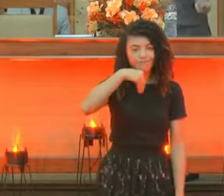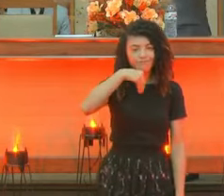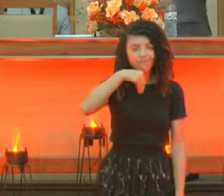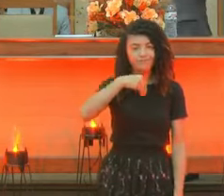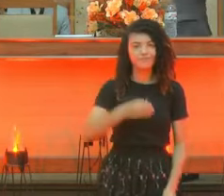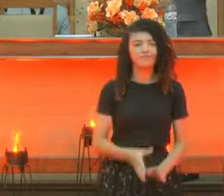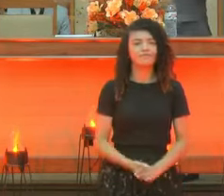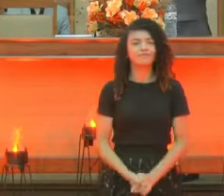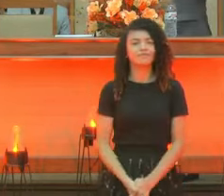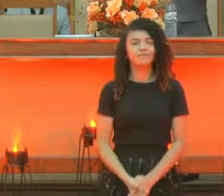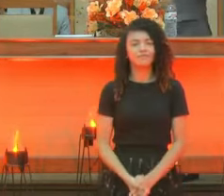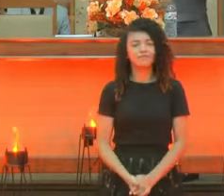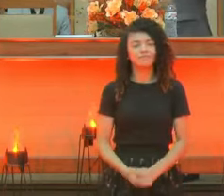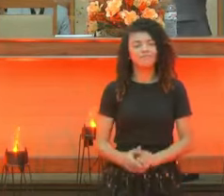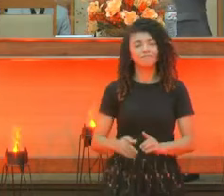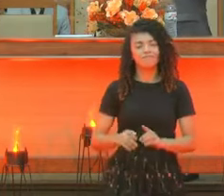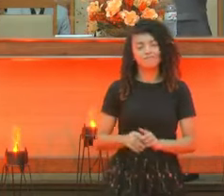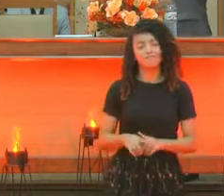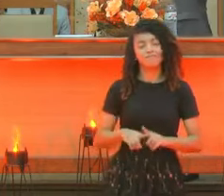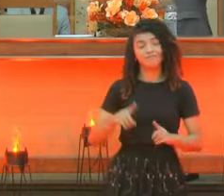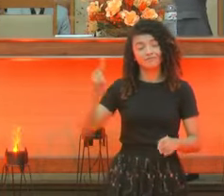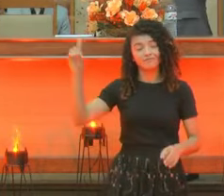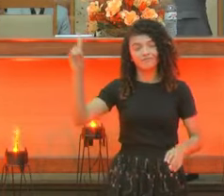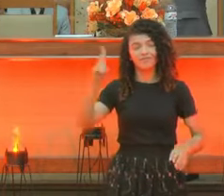Jesus pega pela tua mão.